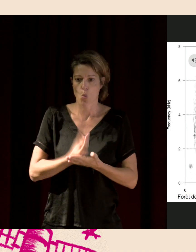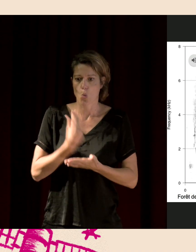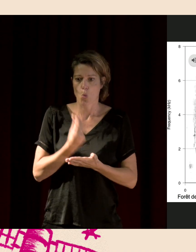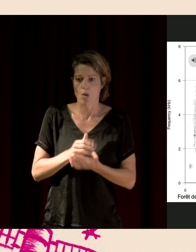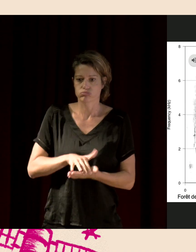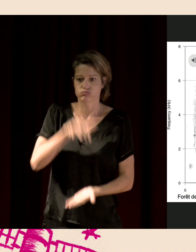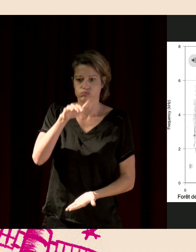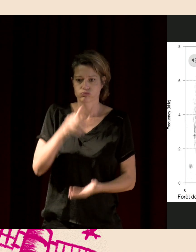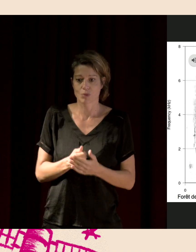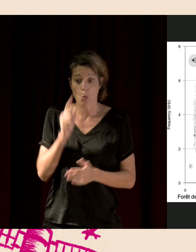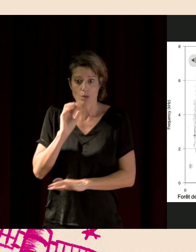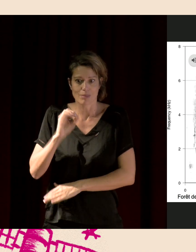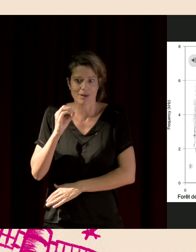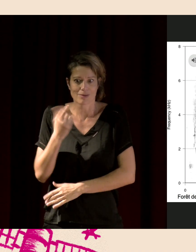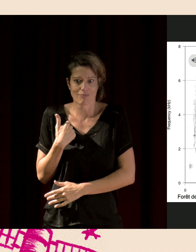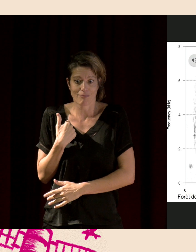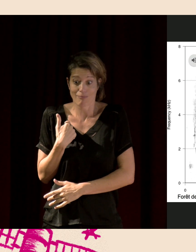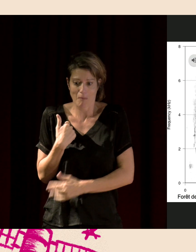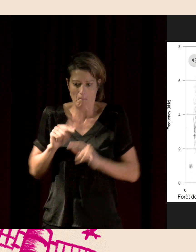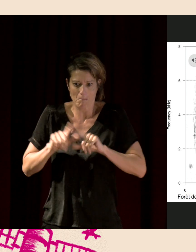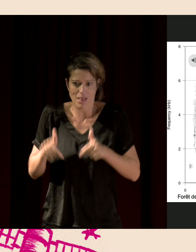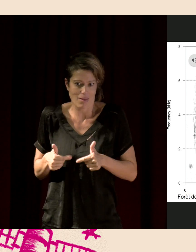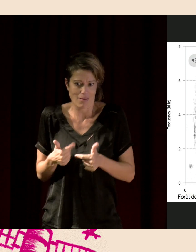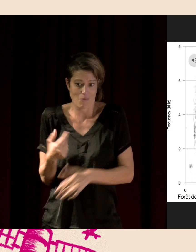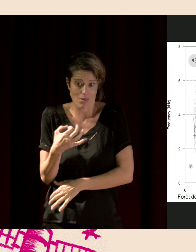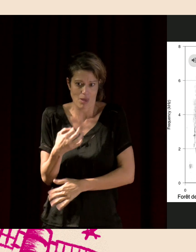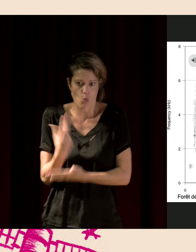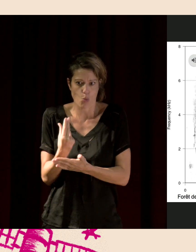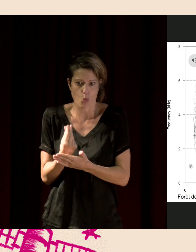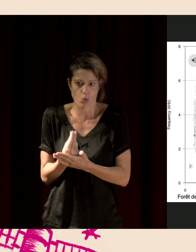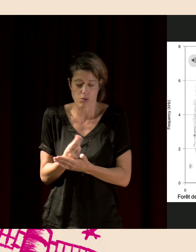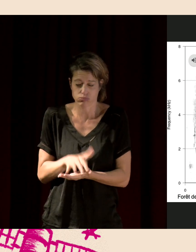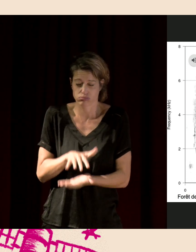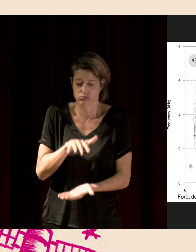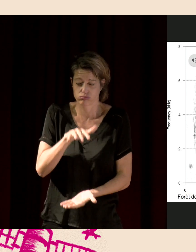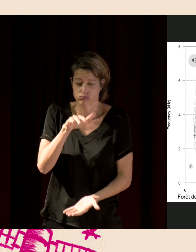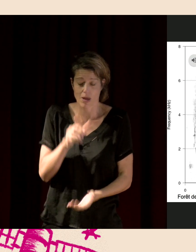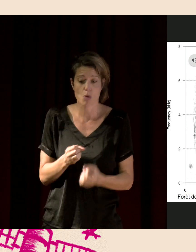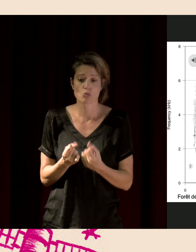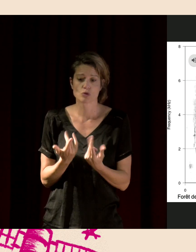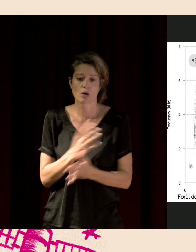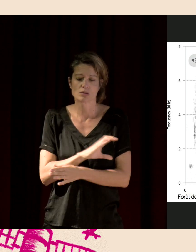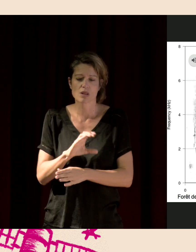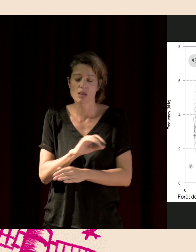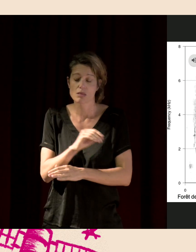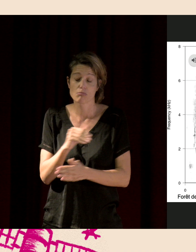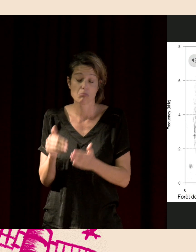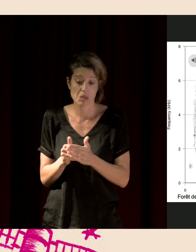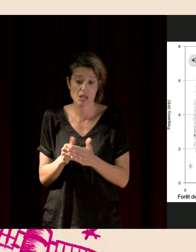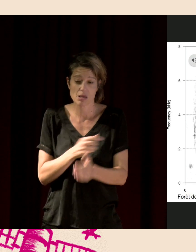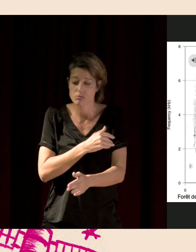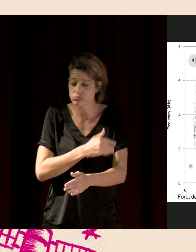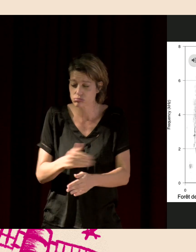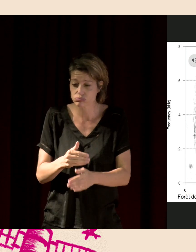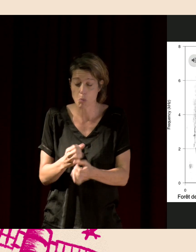'est très facile d'enregistrer puisque ce n pas nous qui le faisons, ce sont les appareils. Donc, on a des centaines de milliers d'enregistrements, des